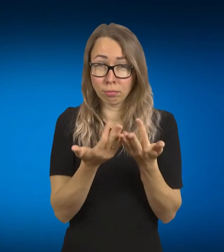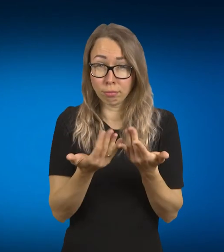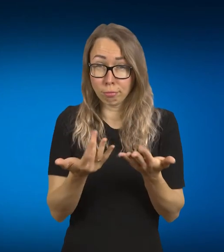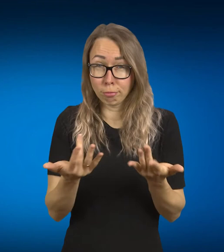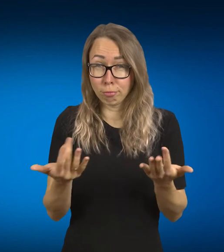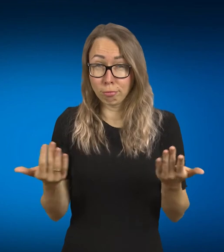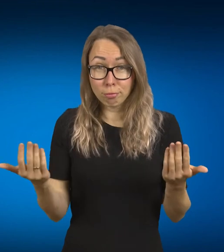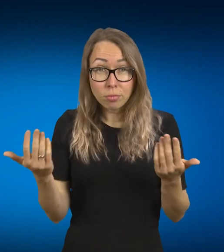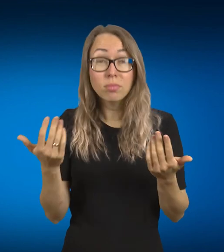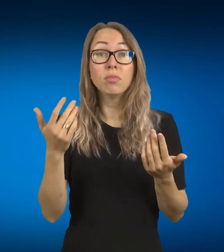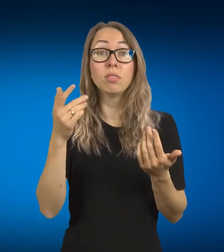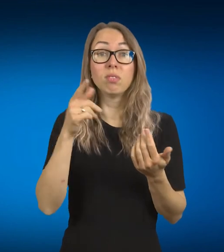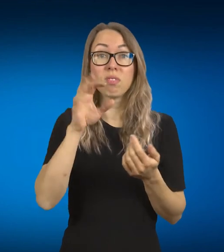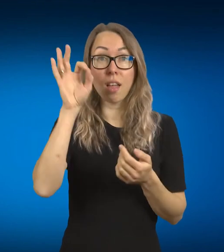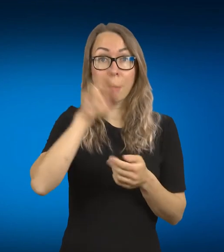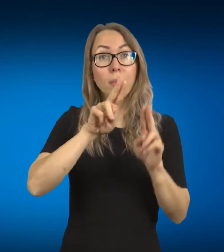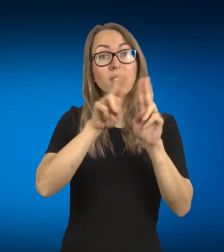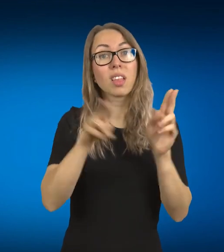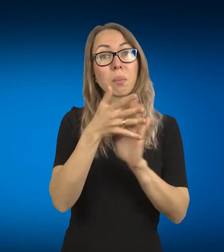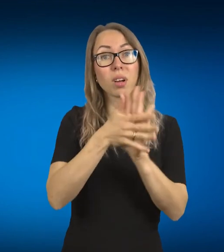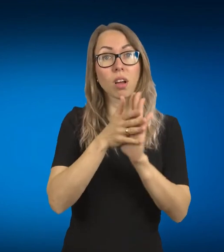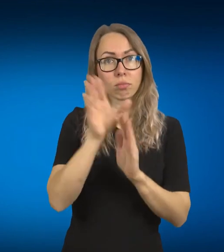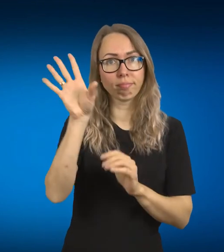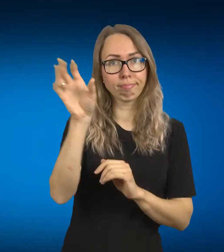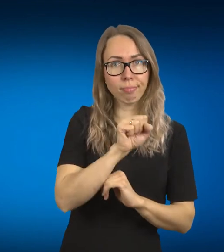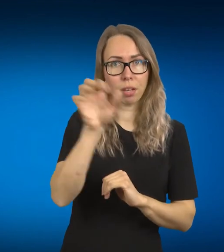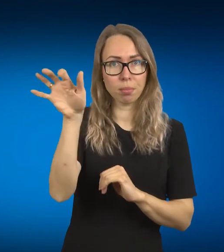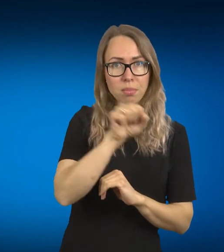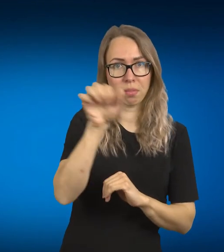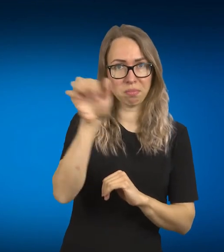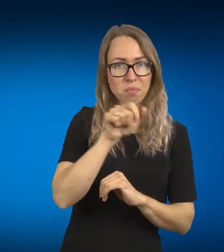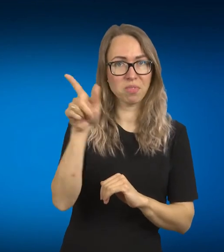kalba, kurią, nu, nė, mažiau naudoja, nes vis tik tai kiekvienoje šalyje turi savo,